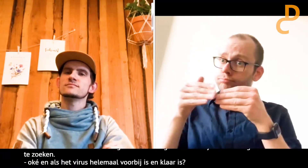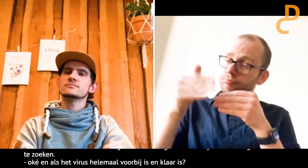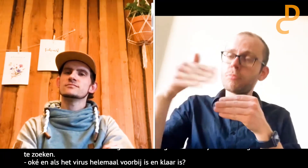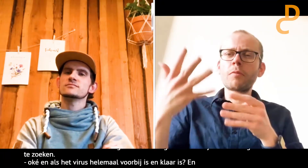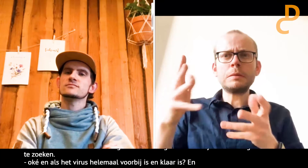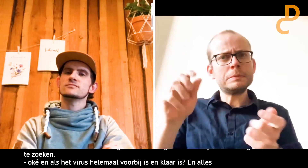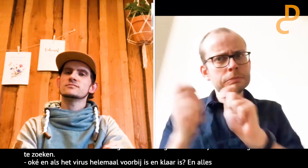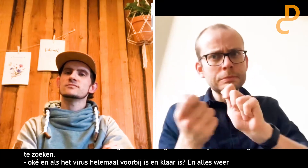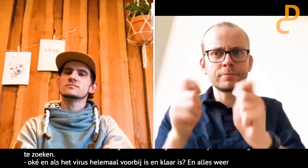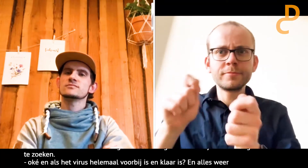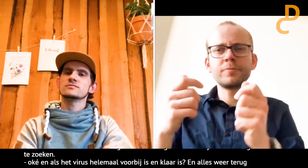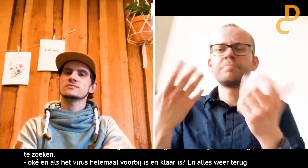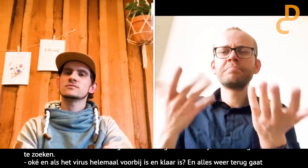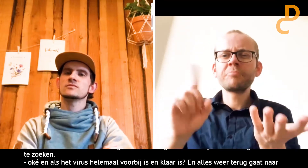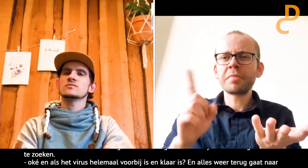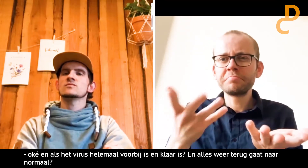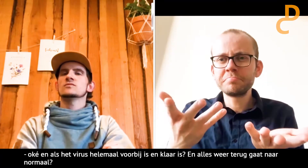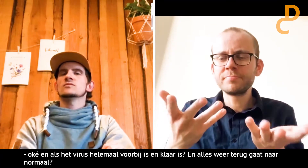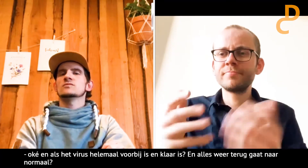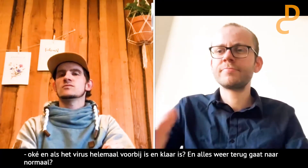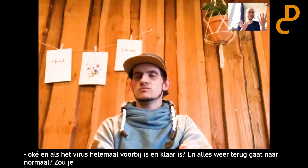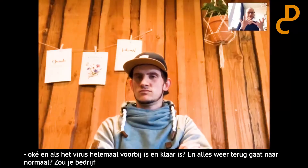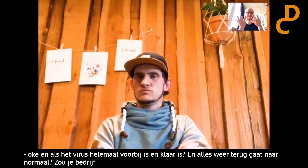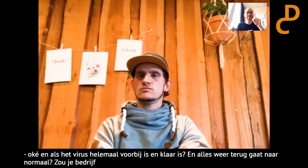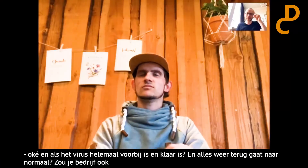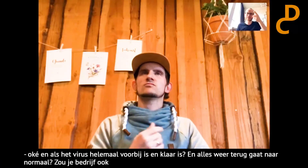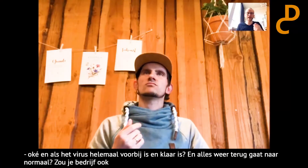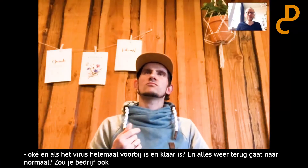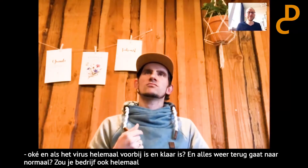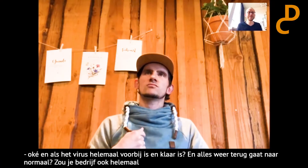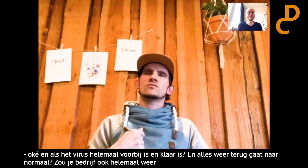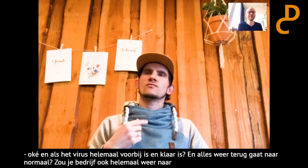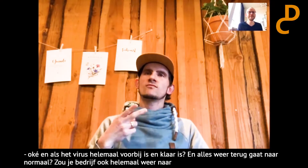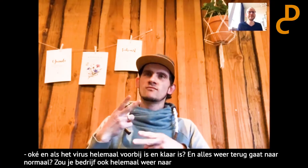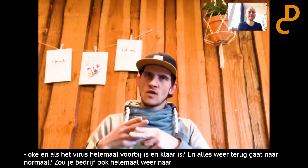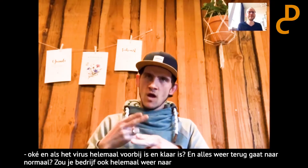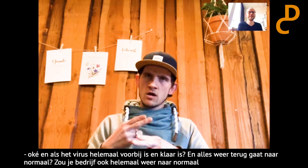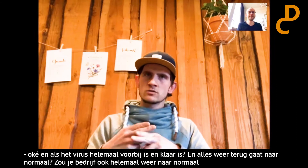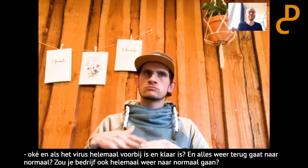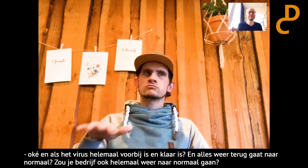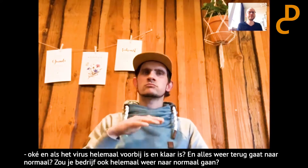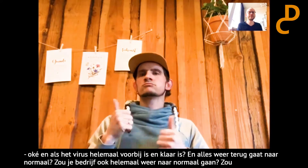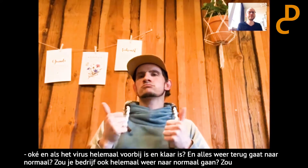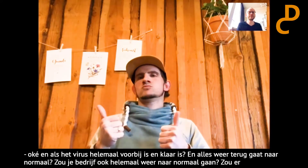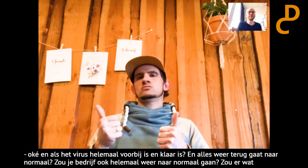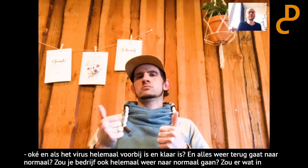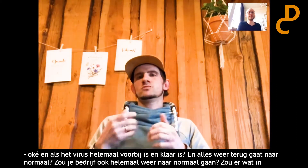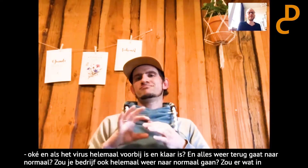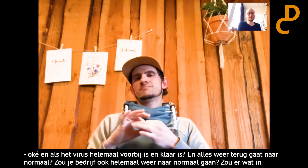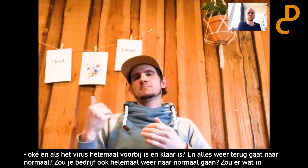normaal, zal jouw bedrijf ook weer helemaal naar normaal gaan? Of zal er iets in veranderd blijven? Nou, ik verwacht dat het